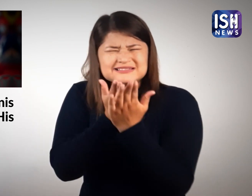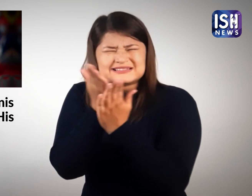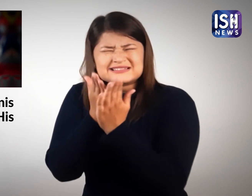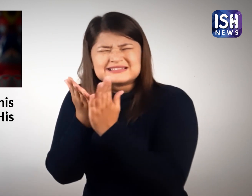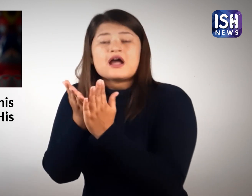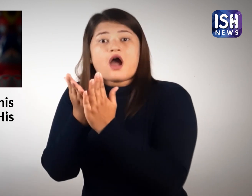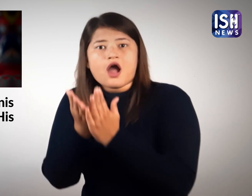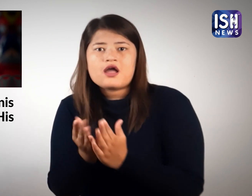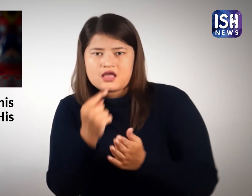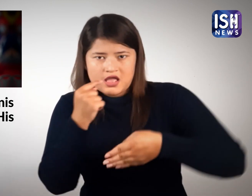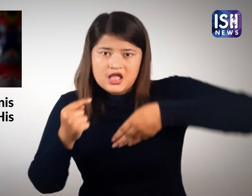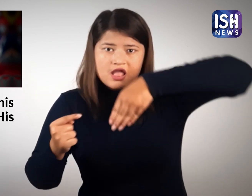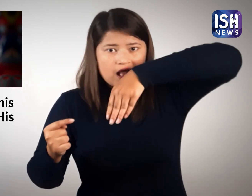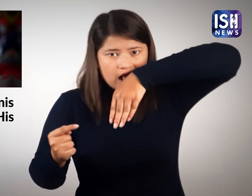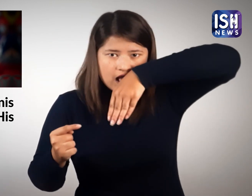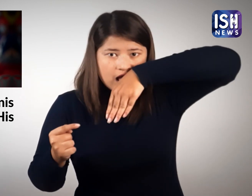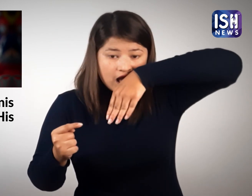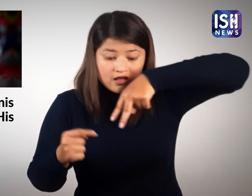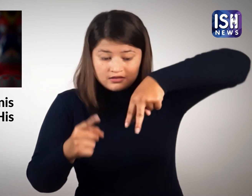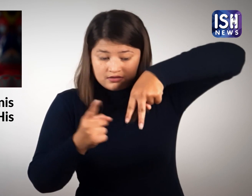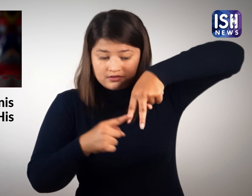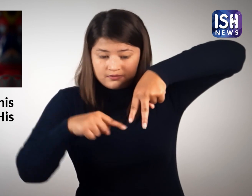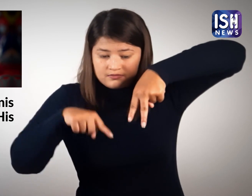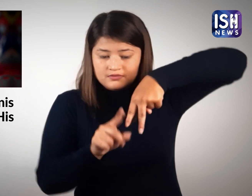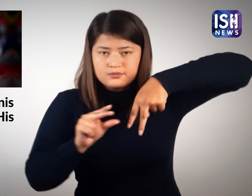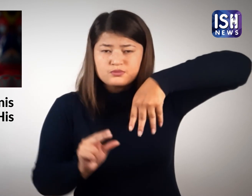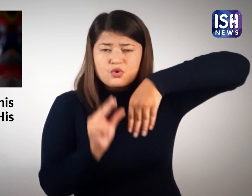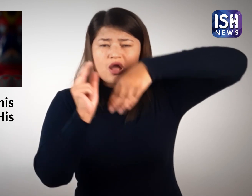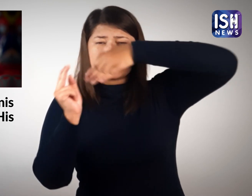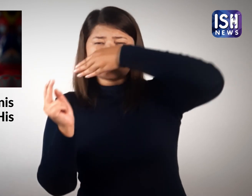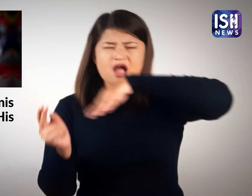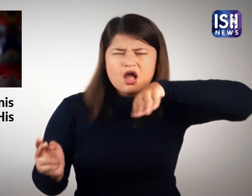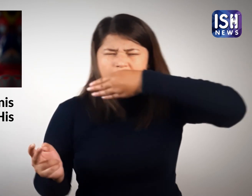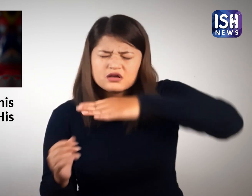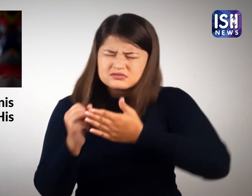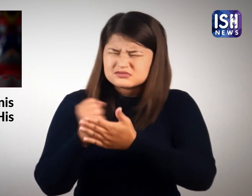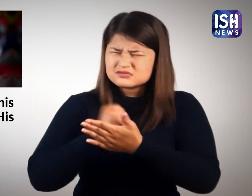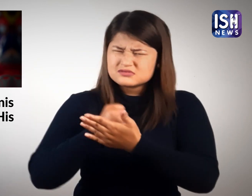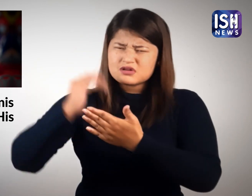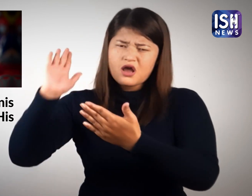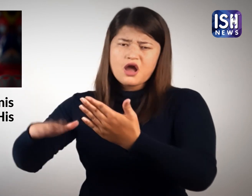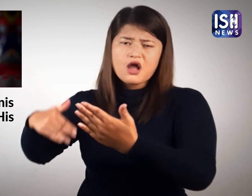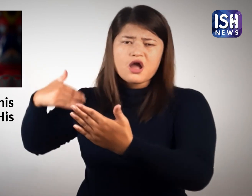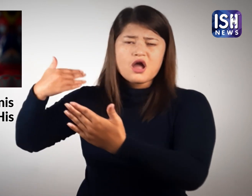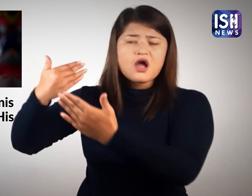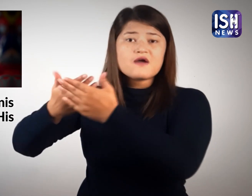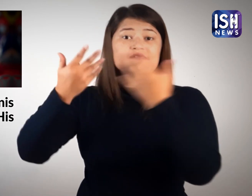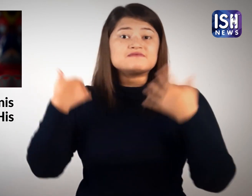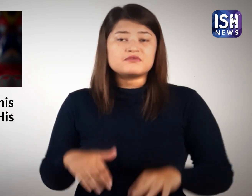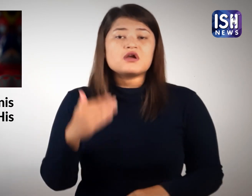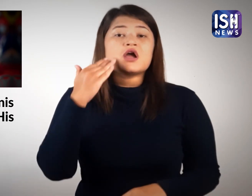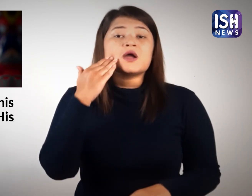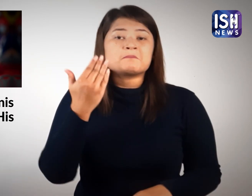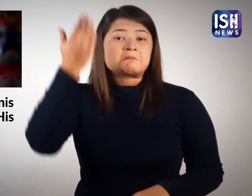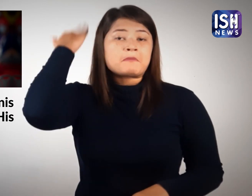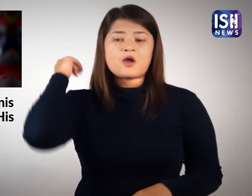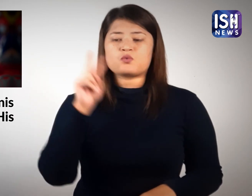सोचा। फिर उन्होंने बैट को अपने दातों के बीच पकड़ना और अपने पैरों से गेंद को सर्फ करना सीखा। इब्राहिम ने 2004